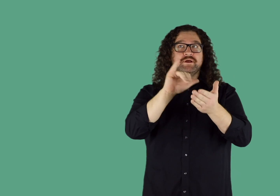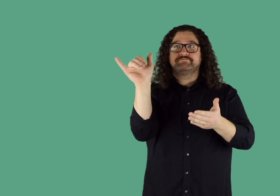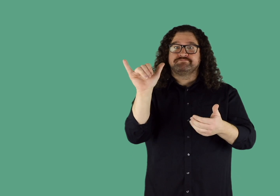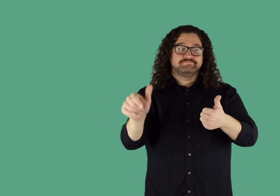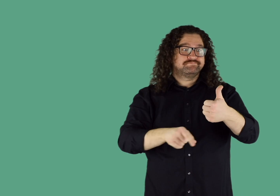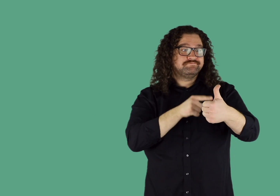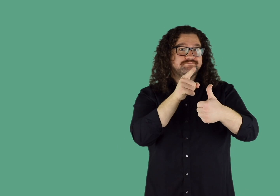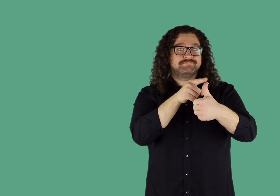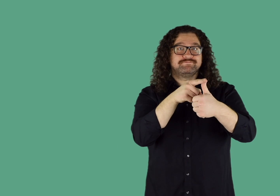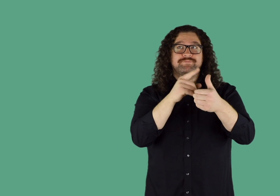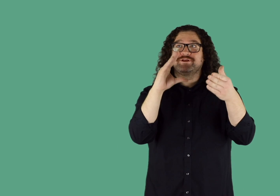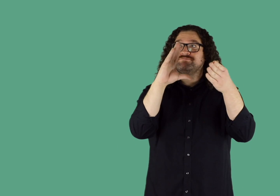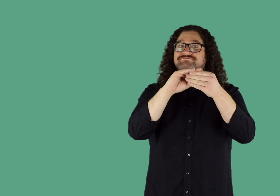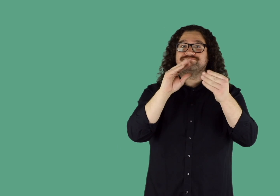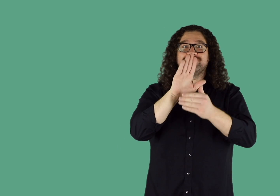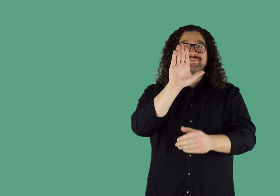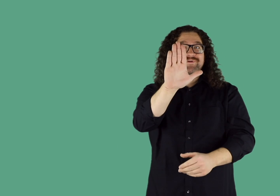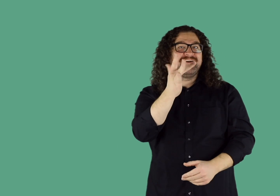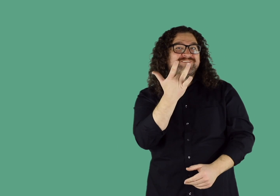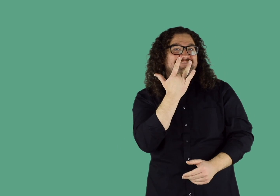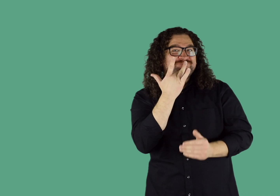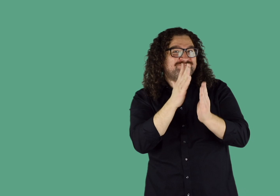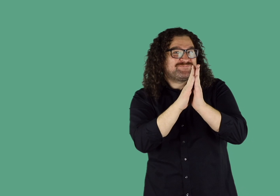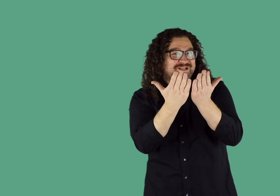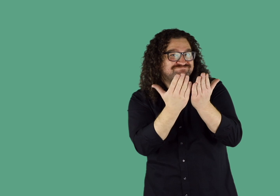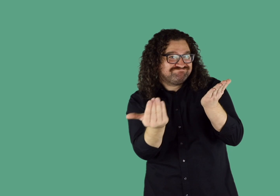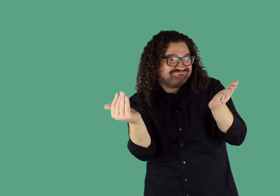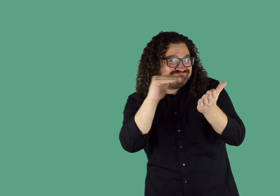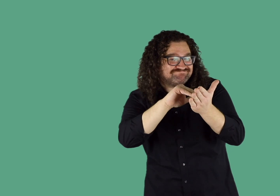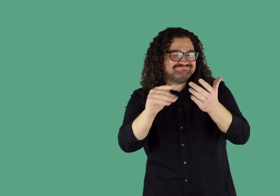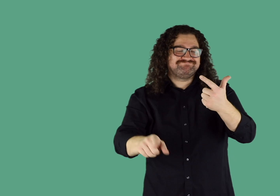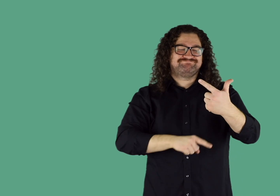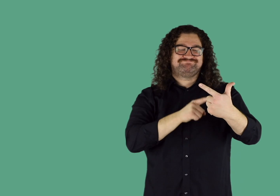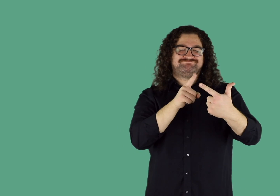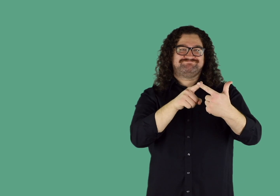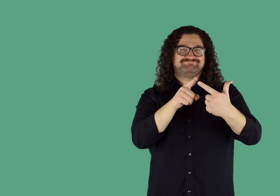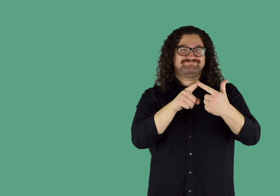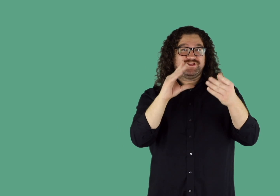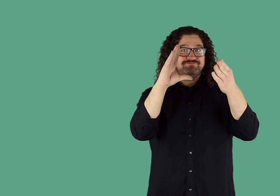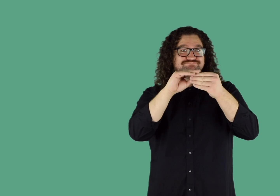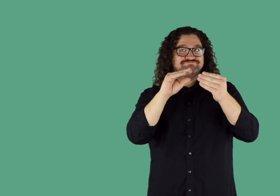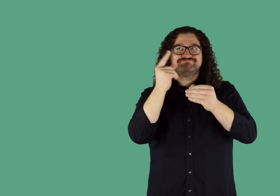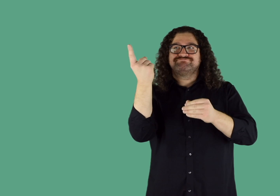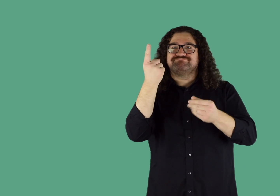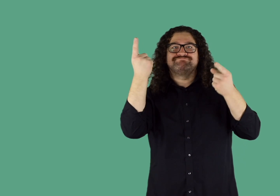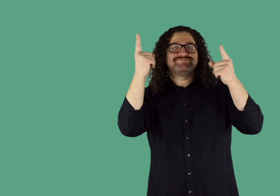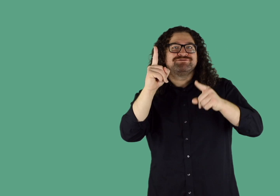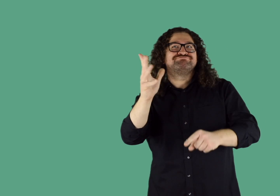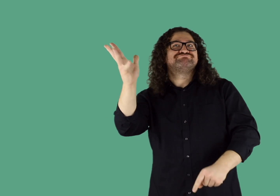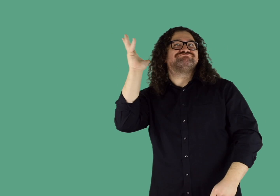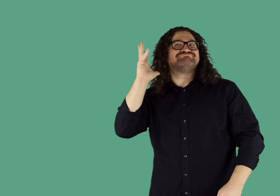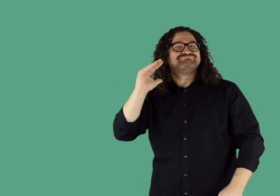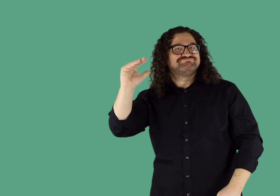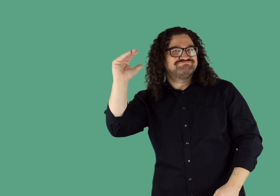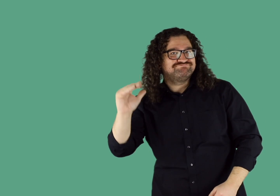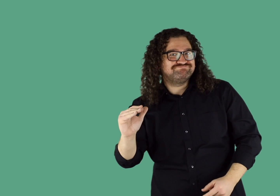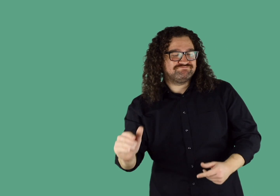planeando cosas en orden. Secuencialmente también es importante cuando estás